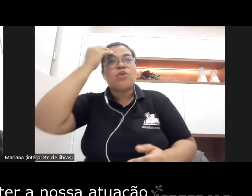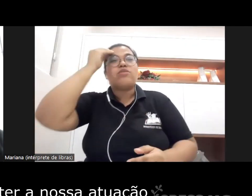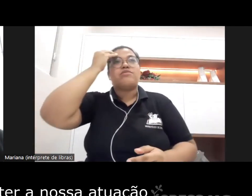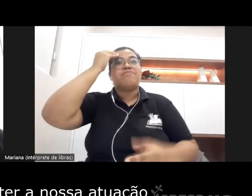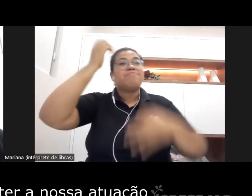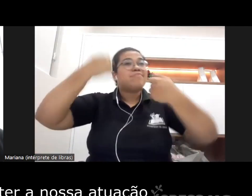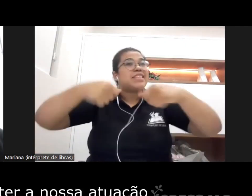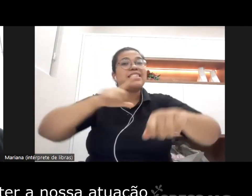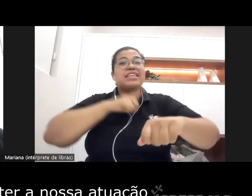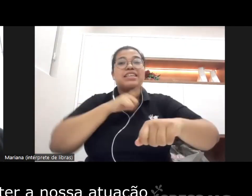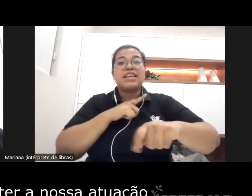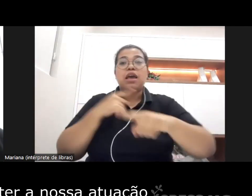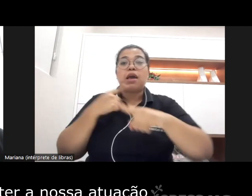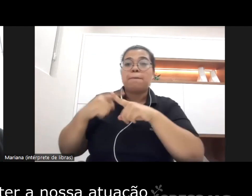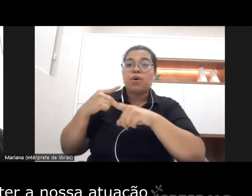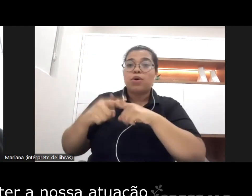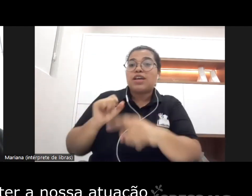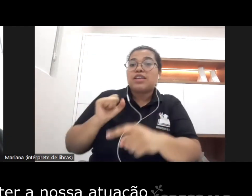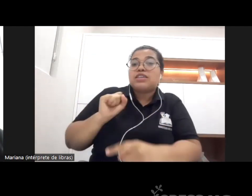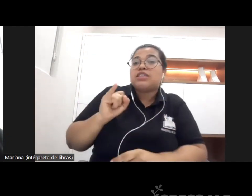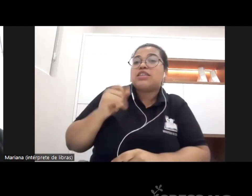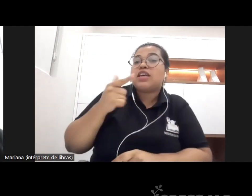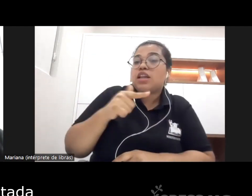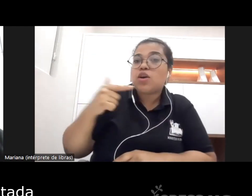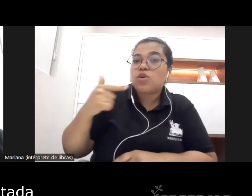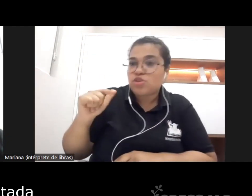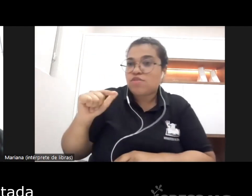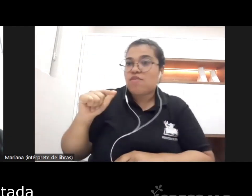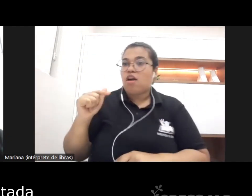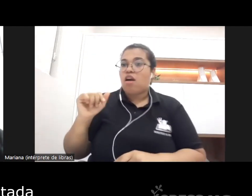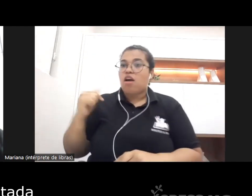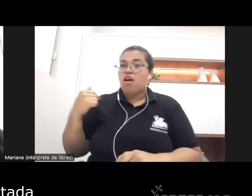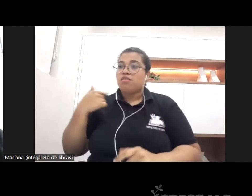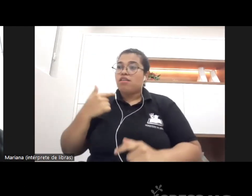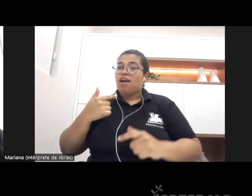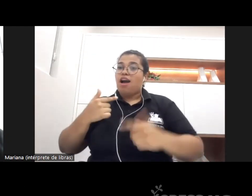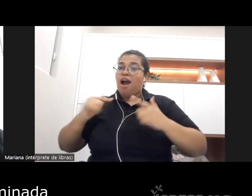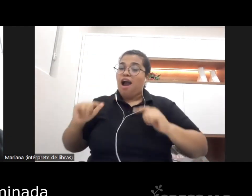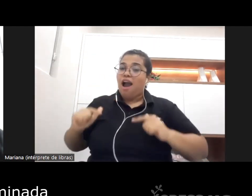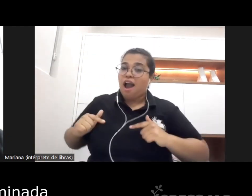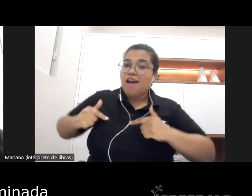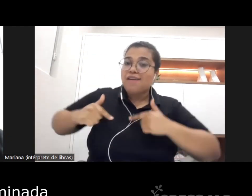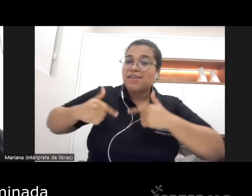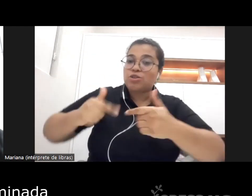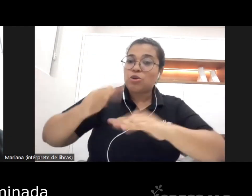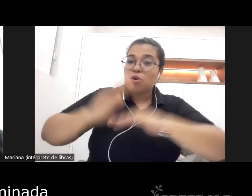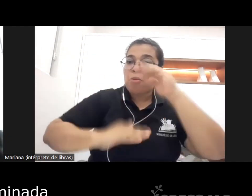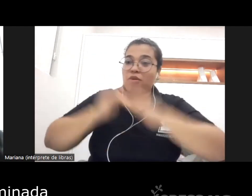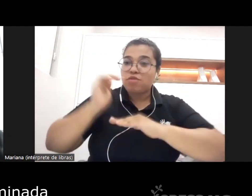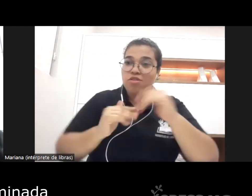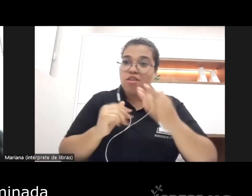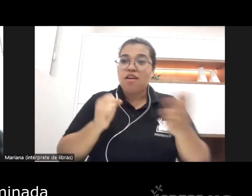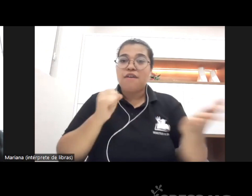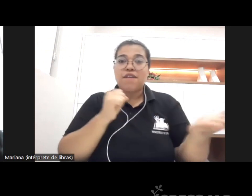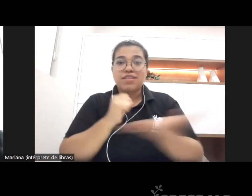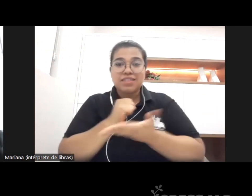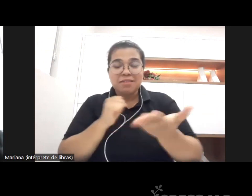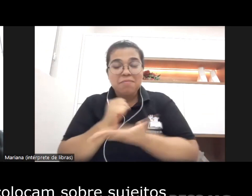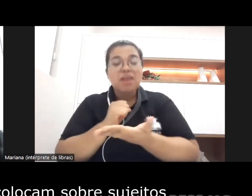ter a nossa atuação pautada determinada